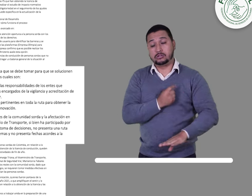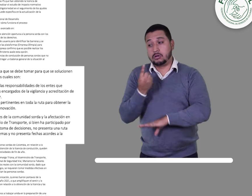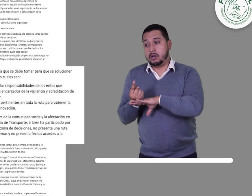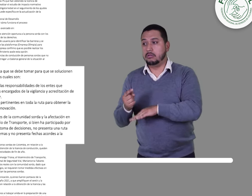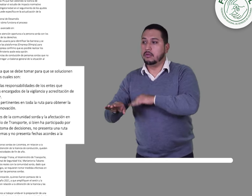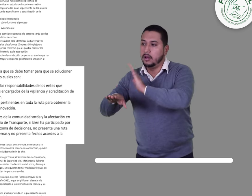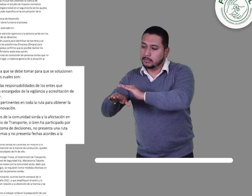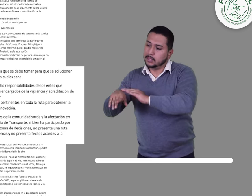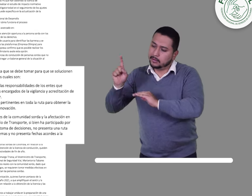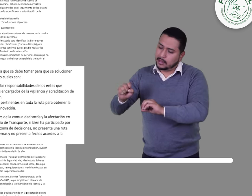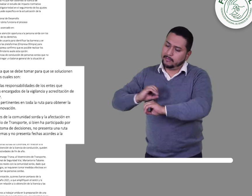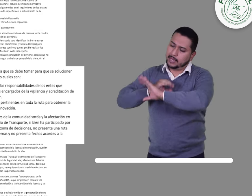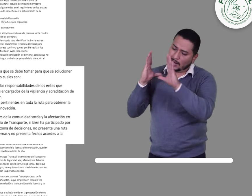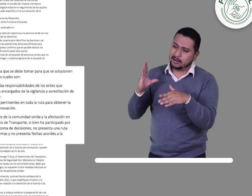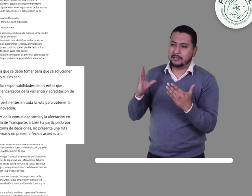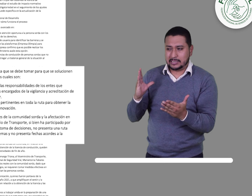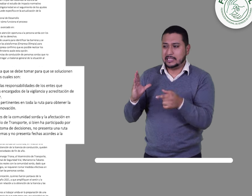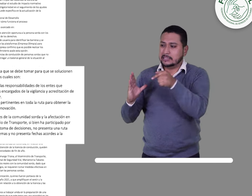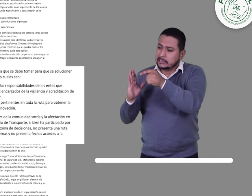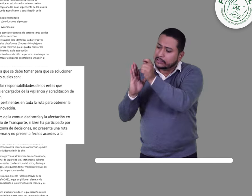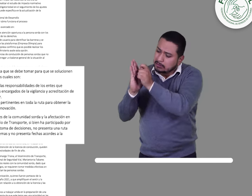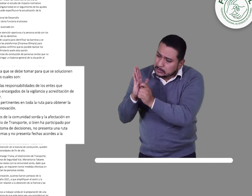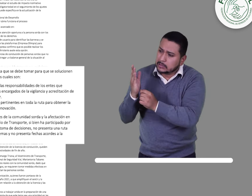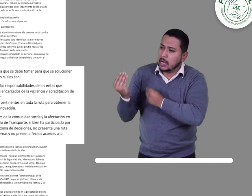accesibilidad de la licencia de conducción.